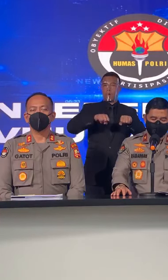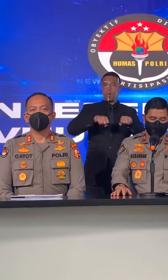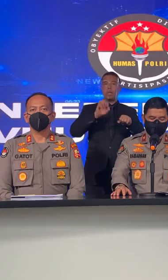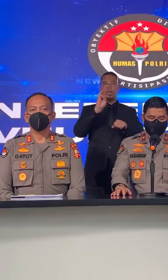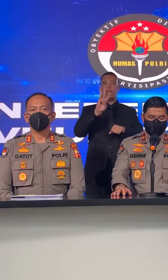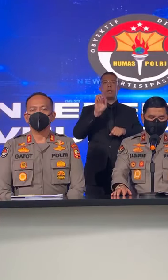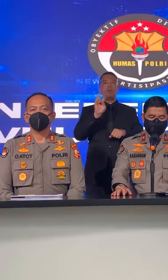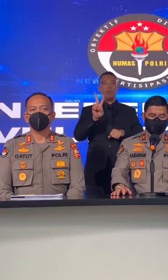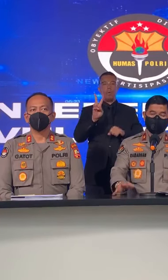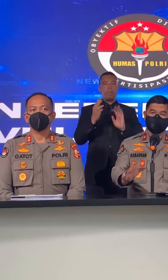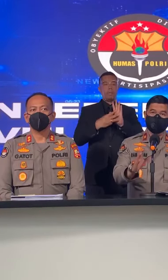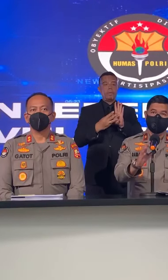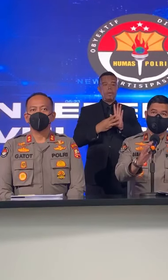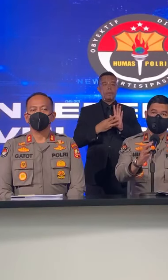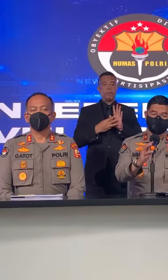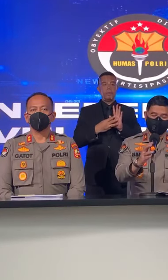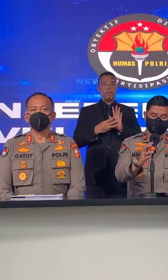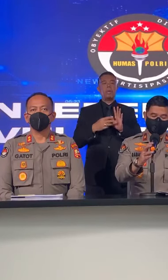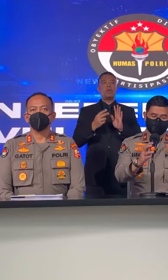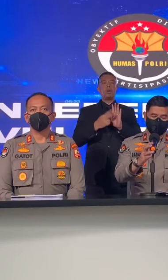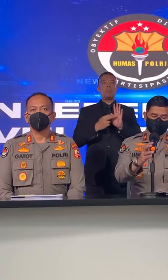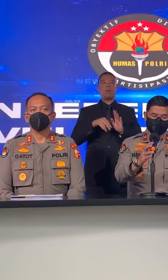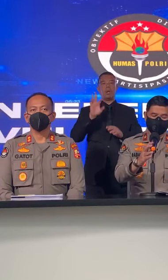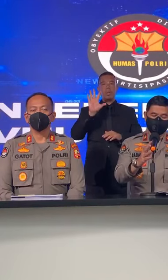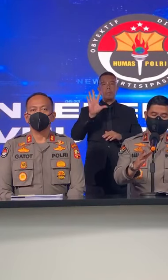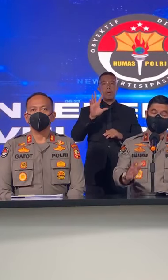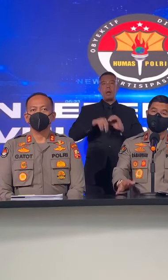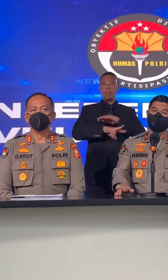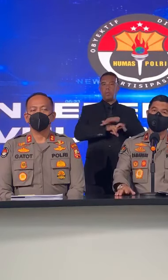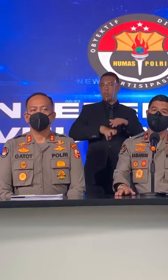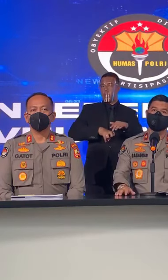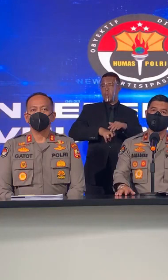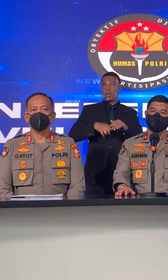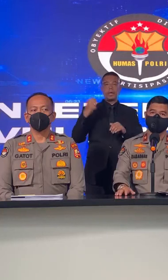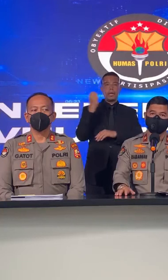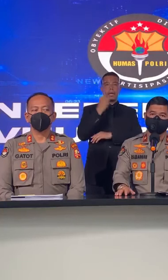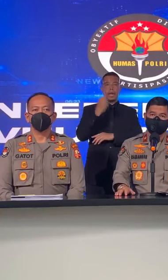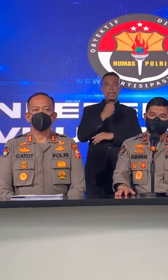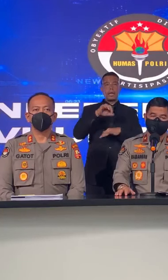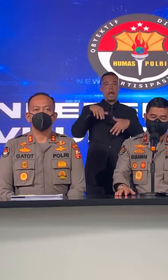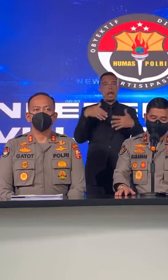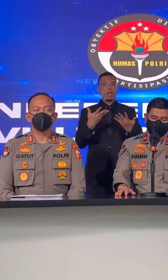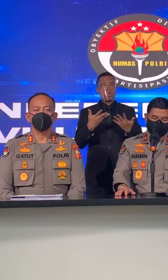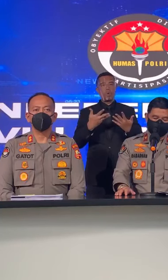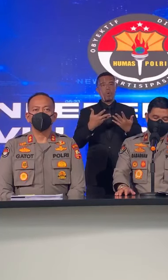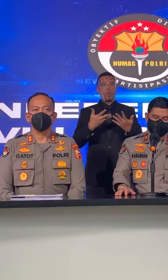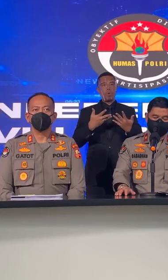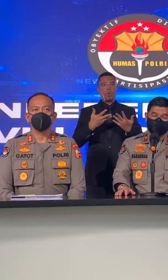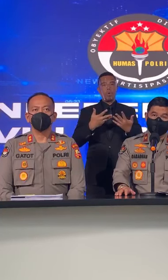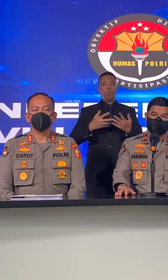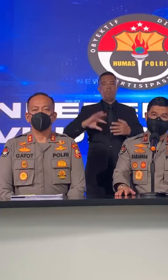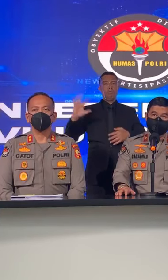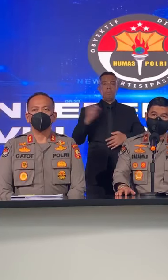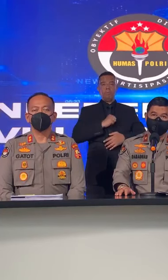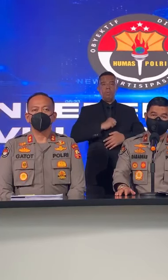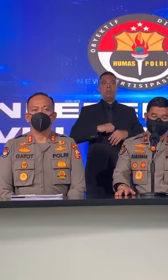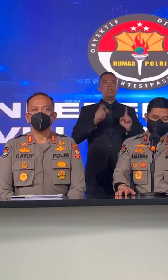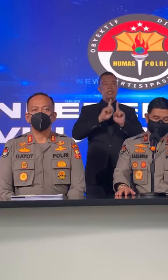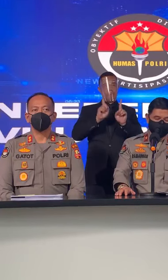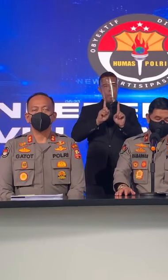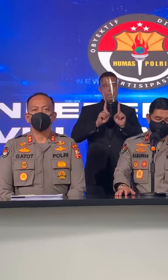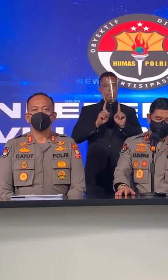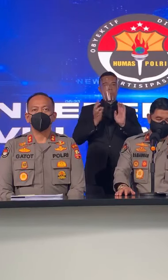32 kasus. Dan yang kelima pencurian dengan kekerasan atau curas sebanyak 11